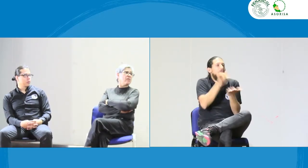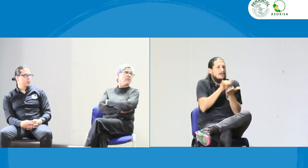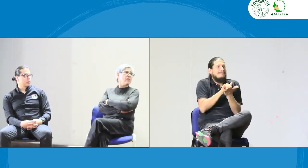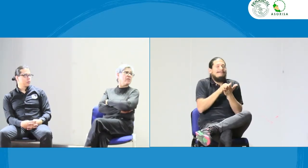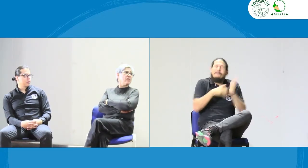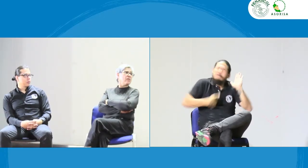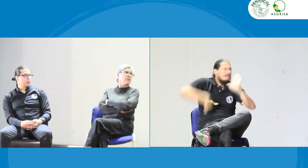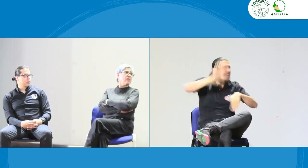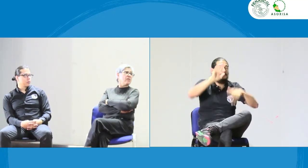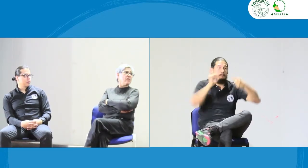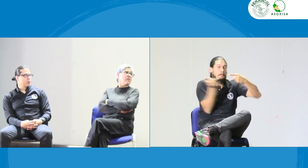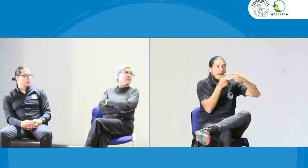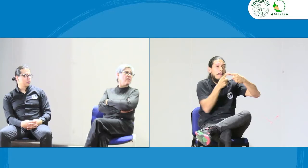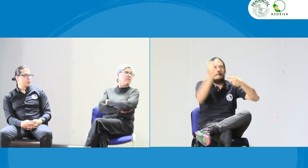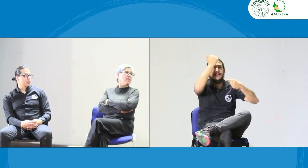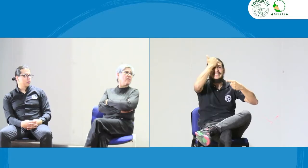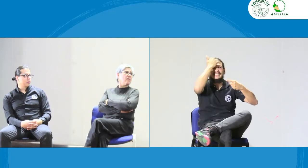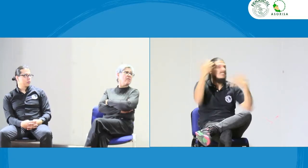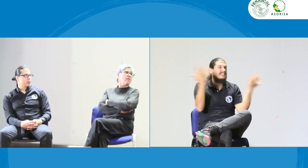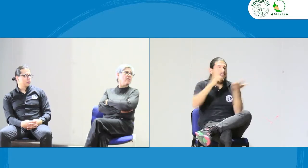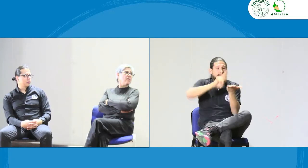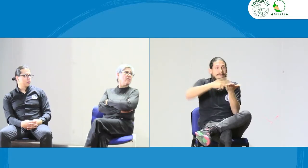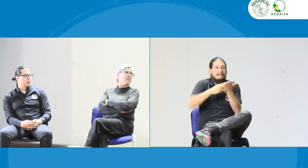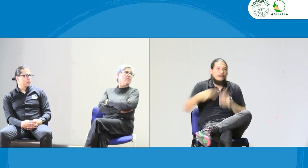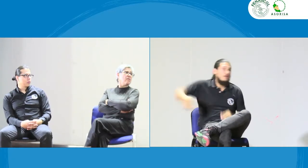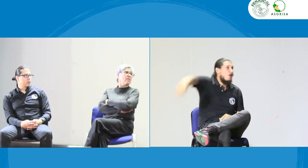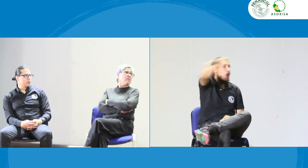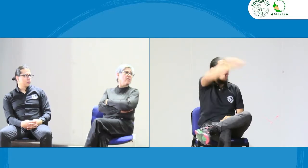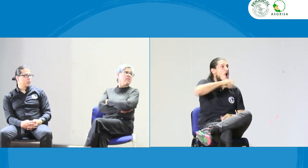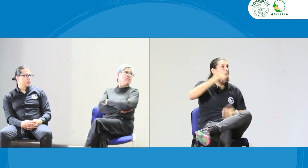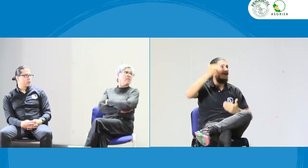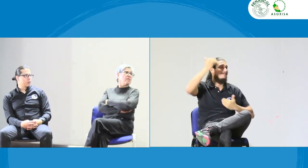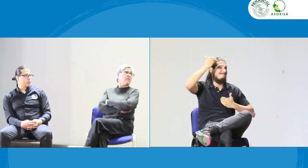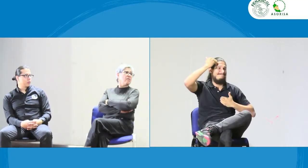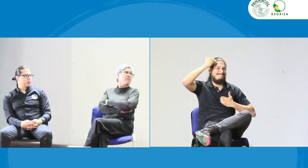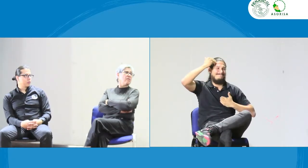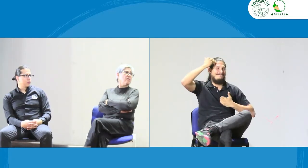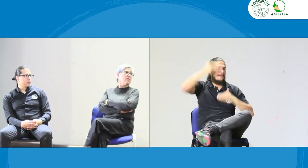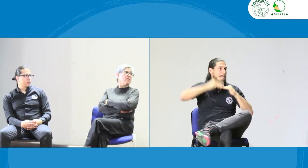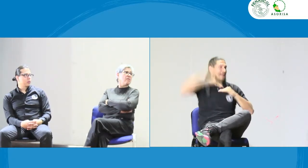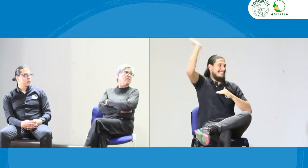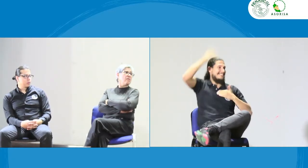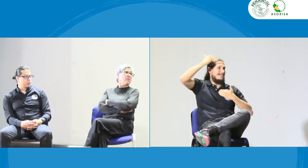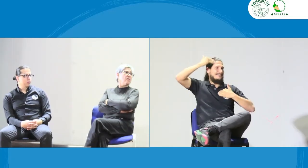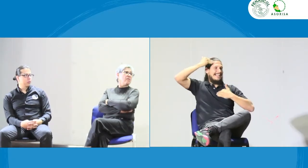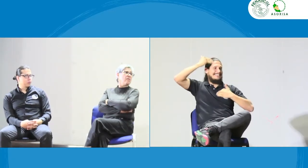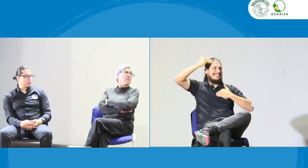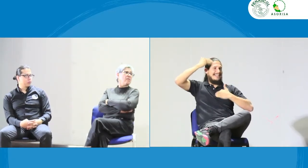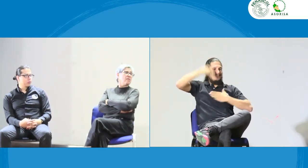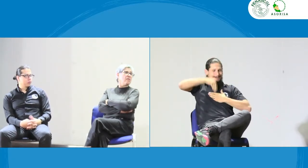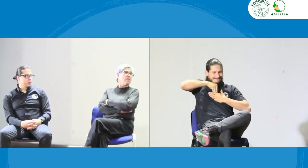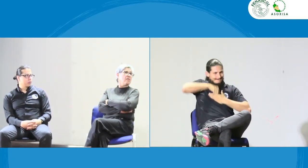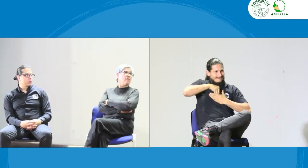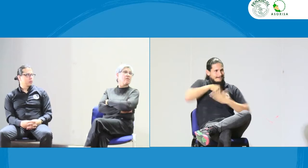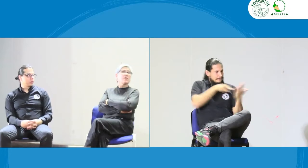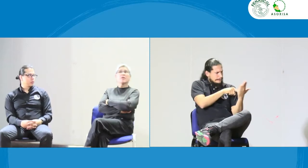al punto mero entre ellos dos? Entonces, ¿cuál es lo principal? Que todos los intérpretes tomen conciencia. Eso es lo más importante.